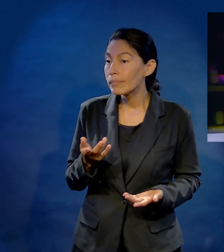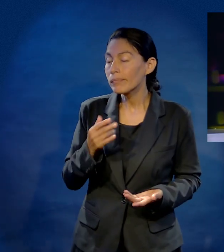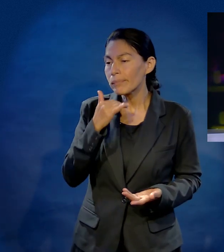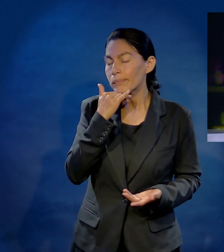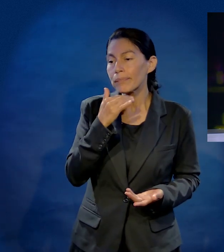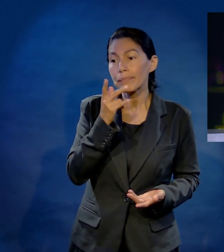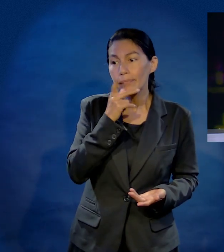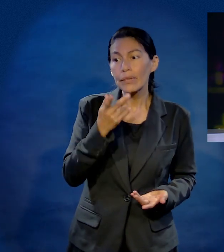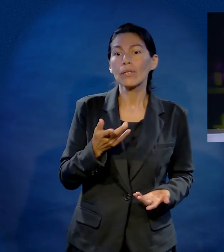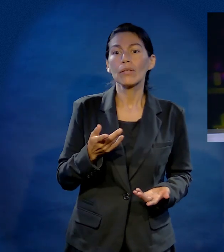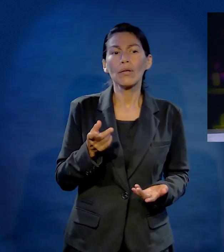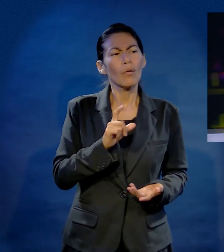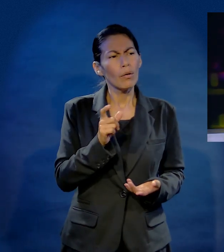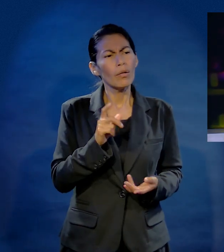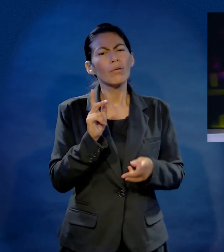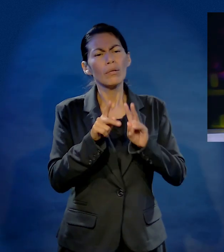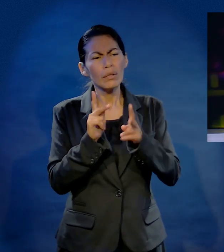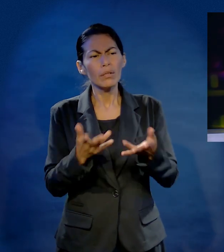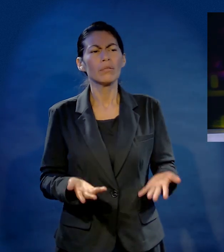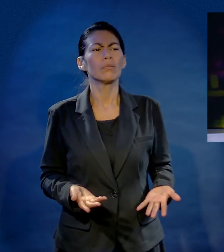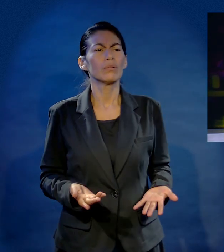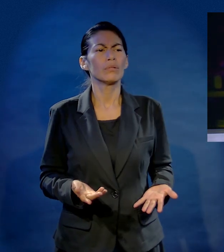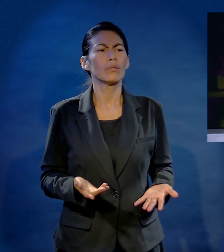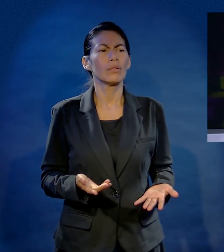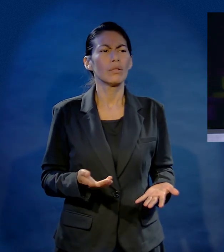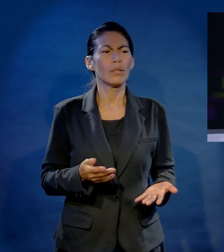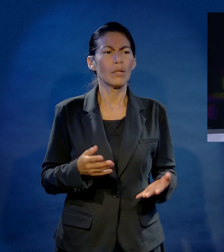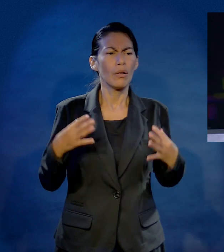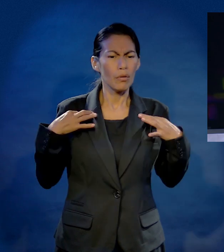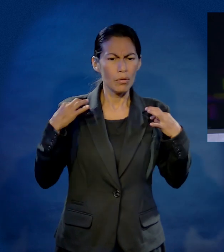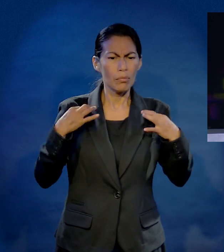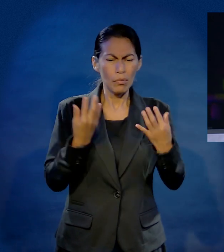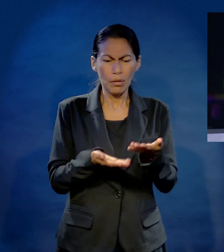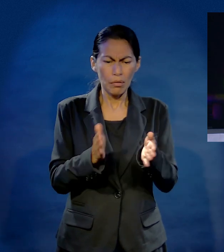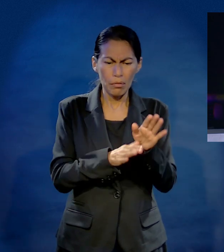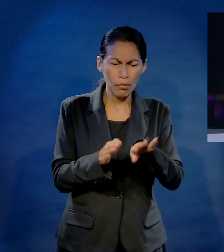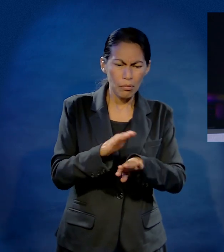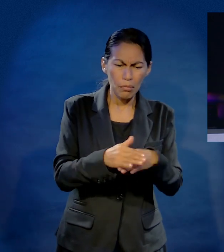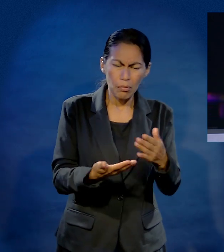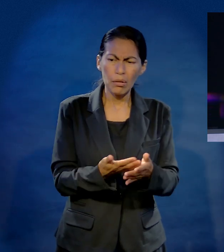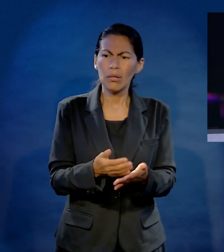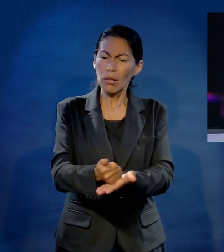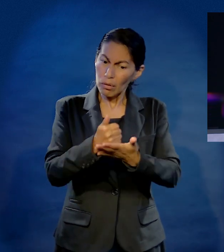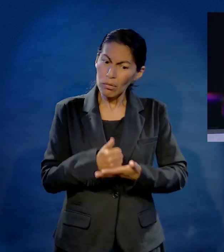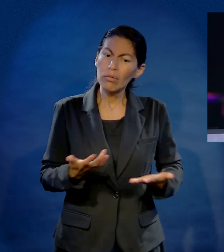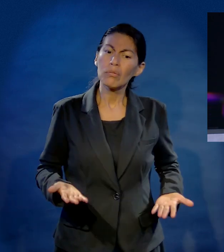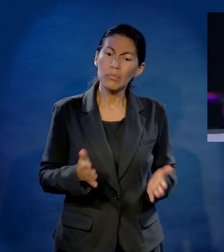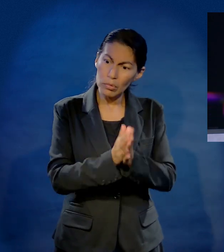Mi amor, tal pastor, sí, sé, perdón, pastor, pero cuándo hablamos de eso, tengo mucha ropa, quiero doblar aquí, ayúdame por favor.